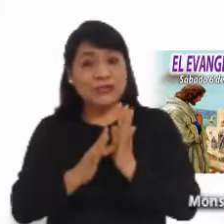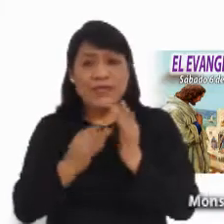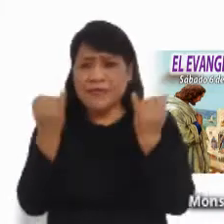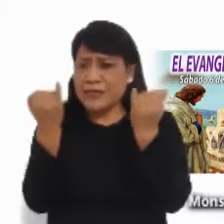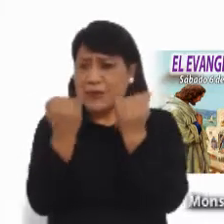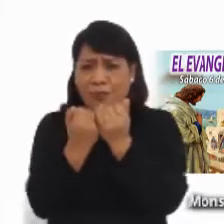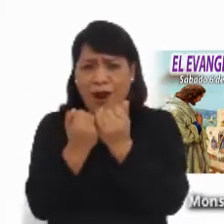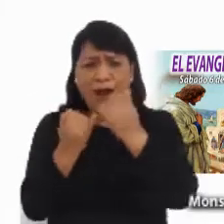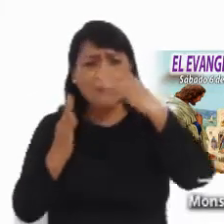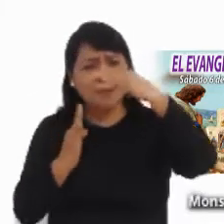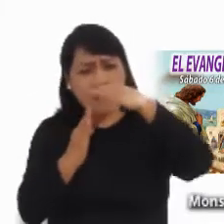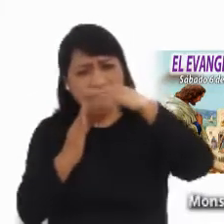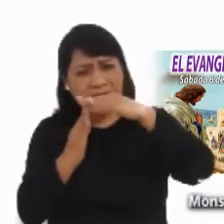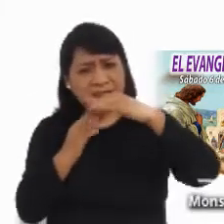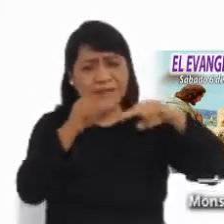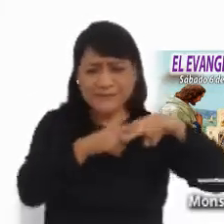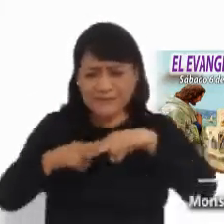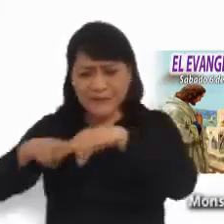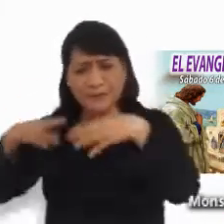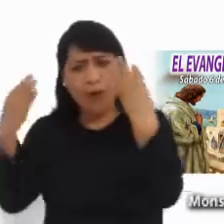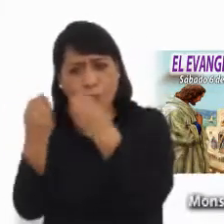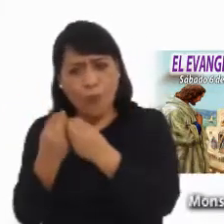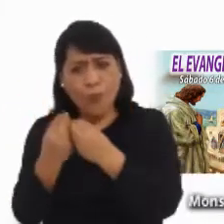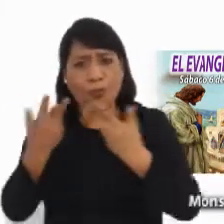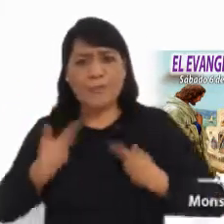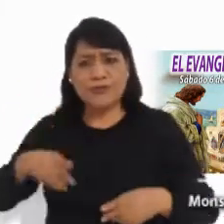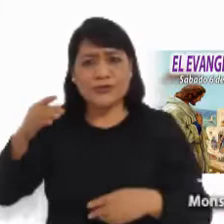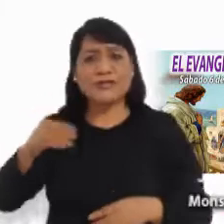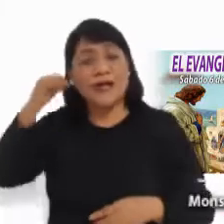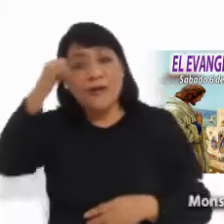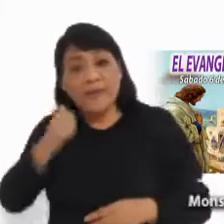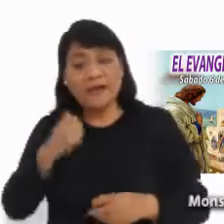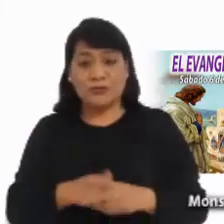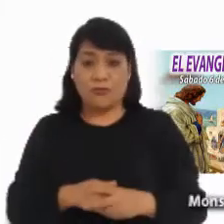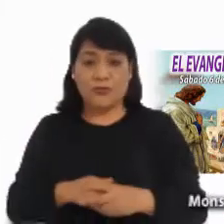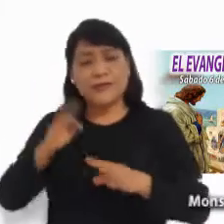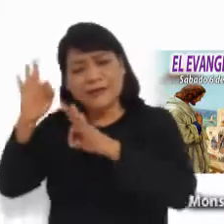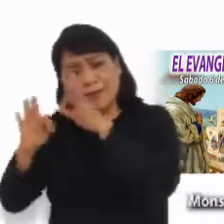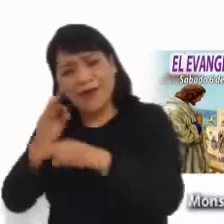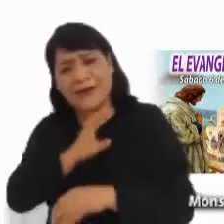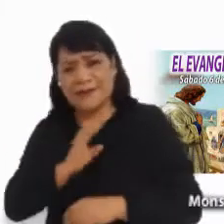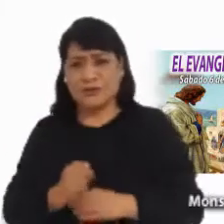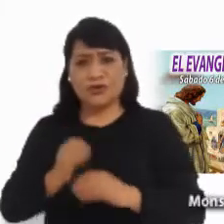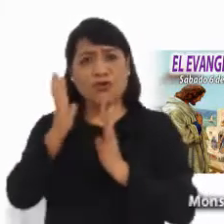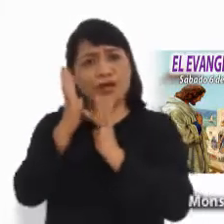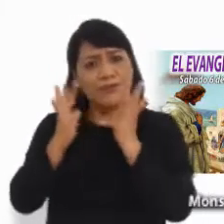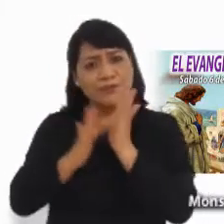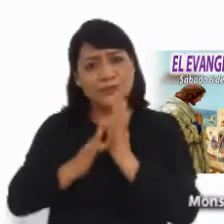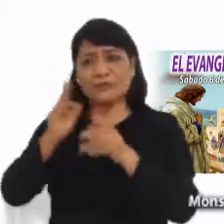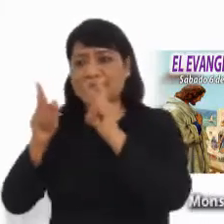los pecadores, porque los trataba con cariño, porque dialogaba con ellos.